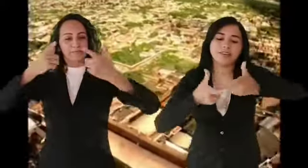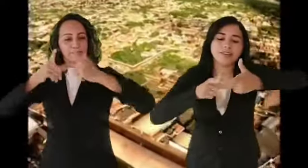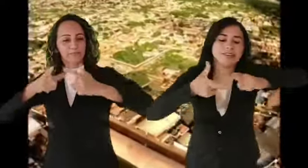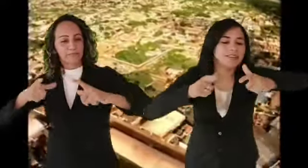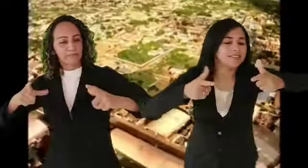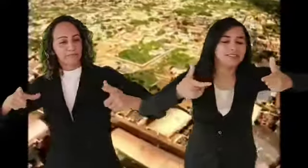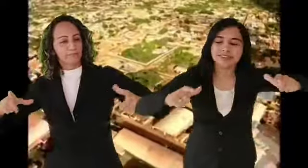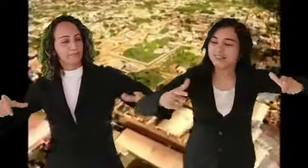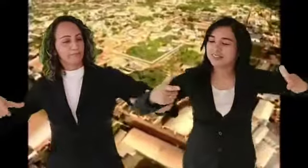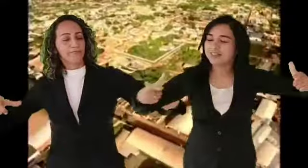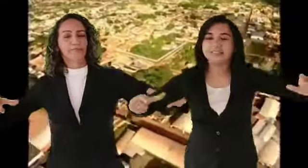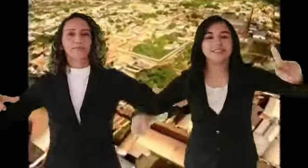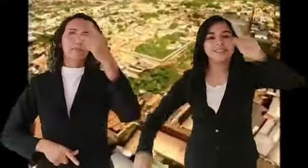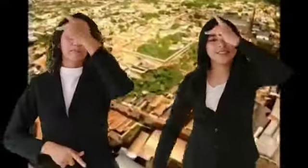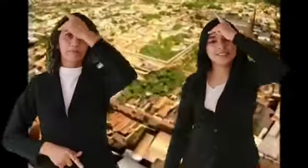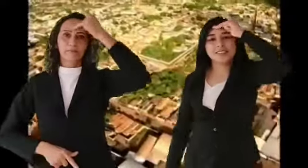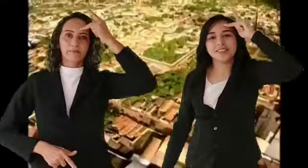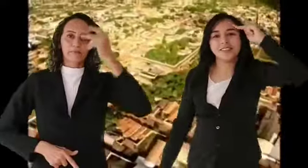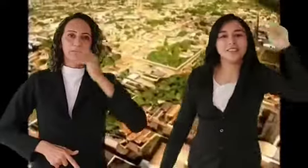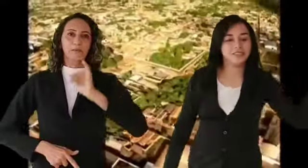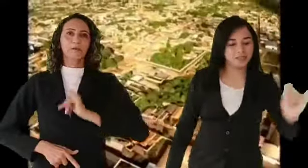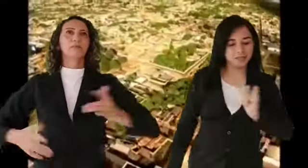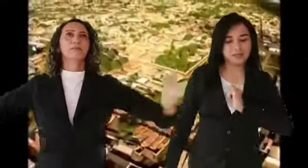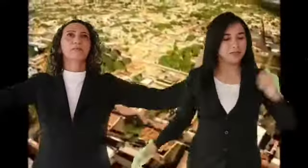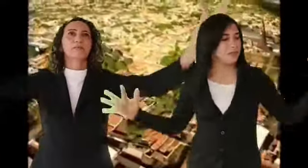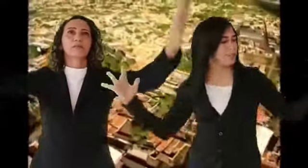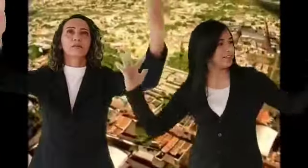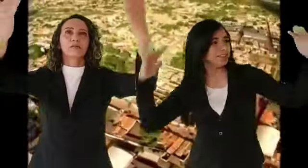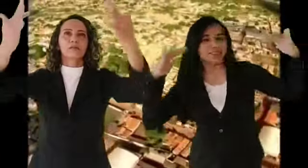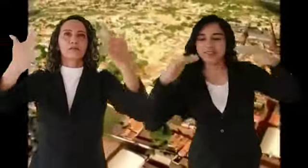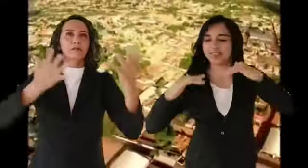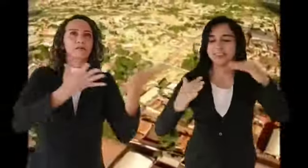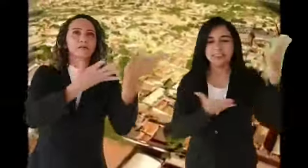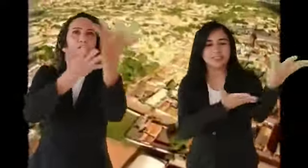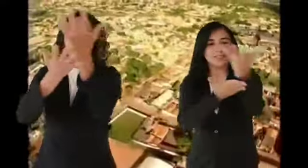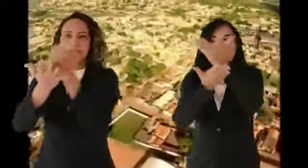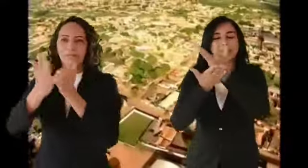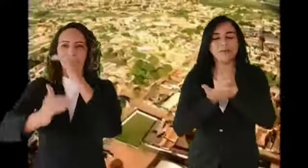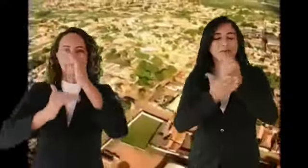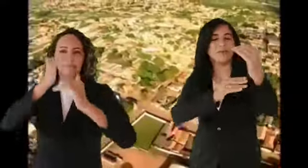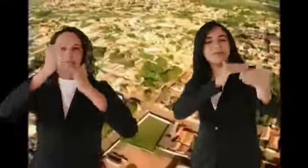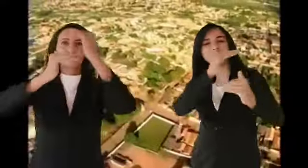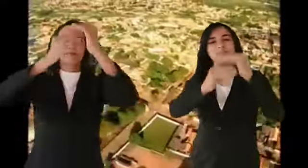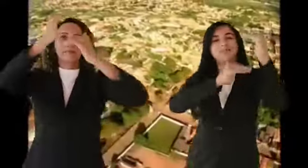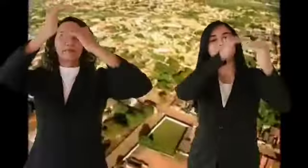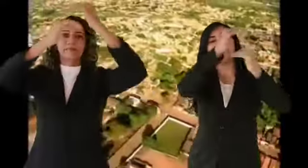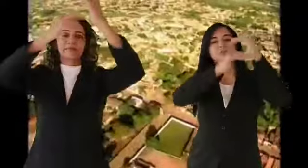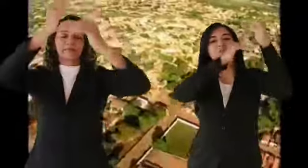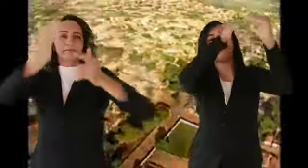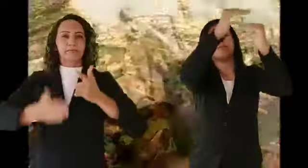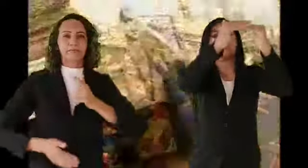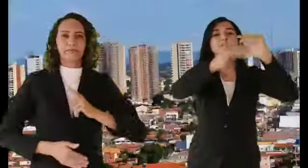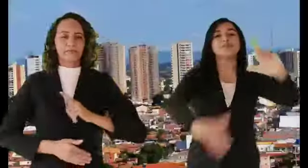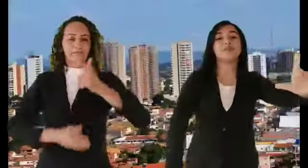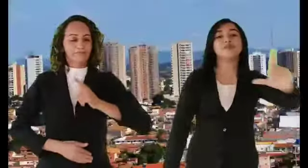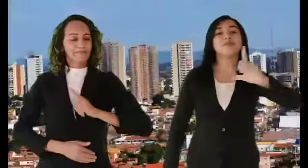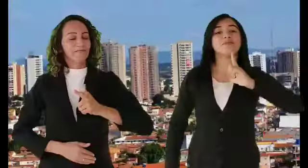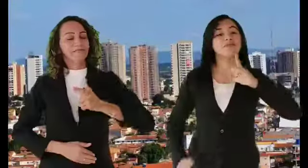Crescente Com os batizes do progresso Tens